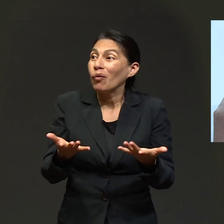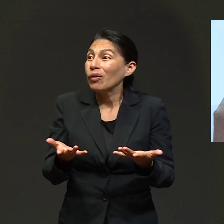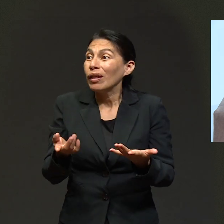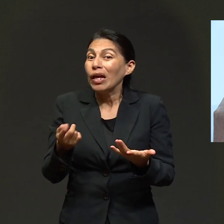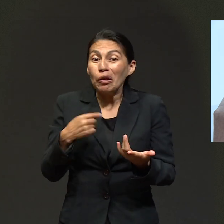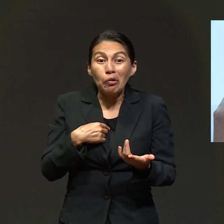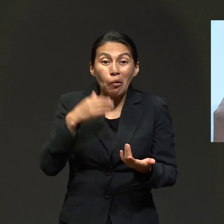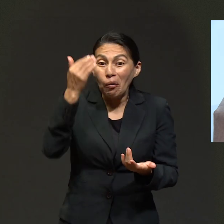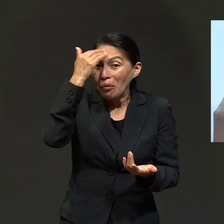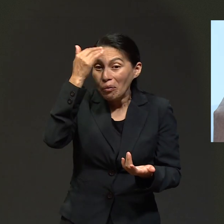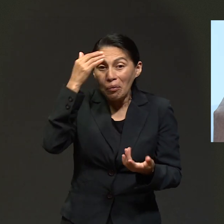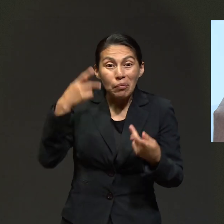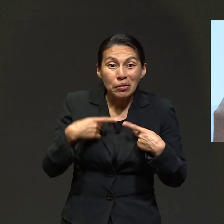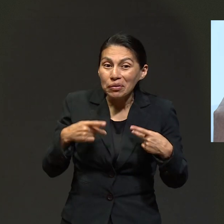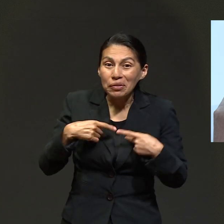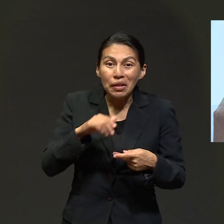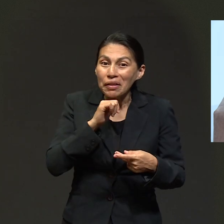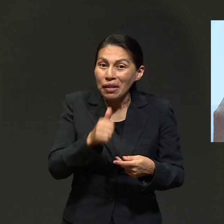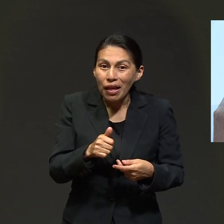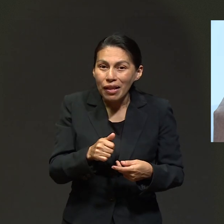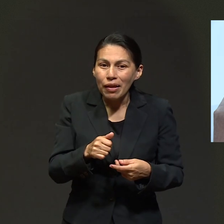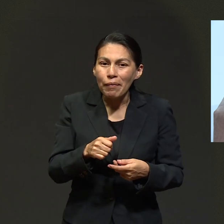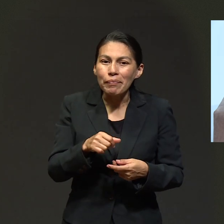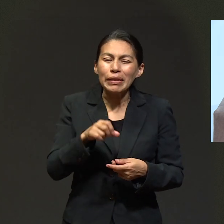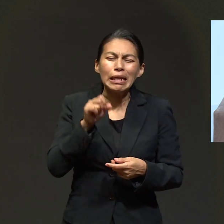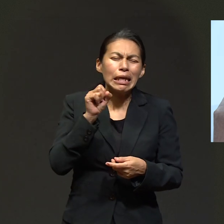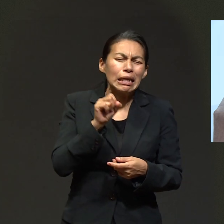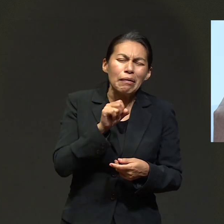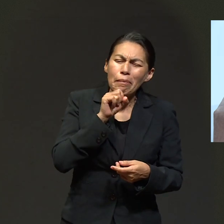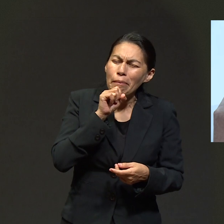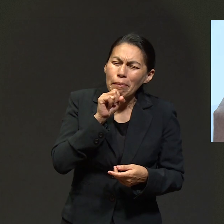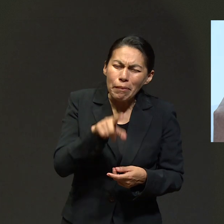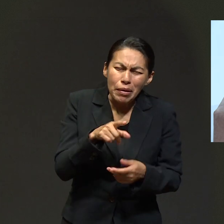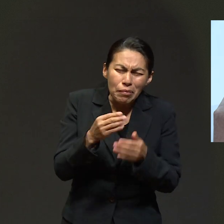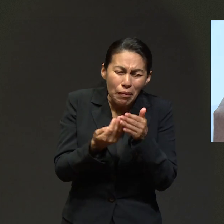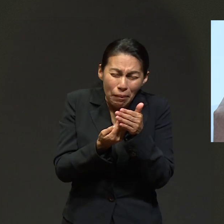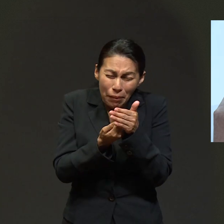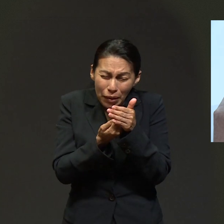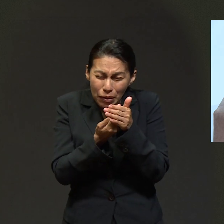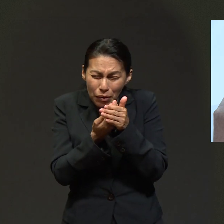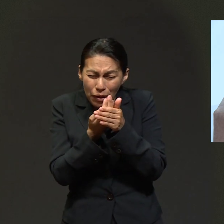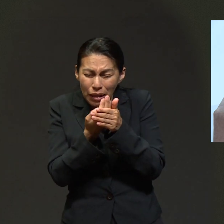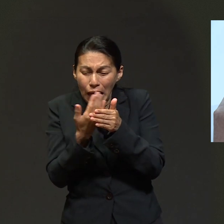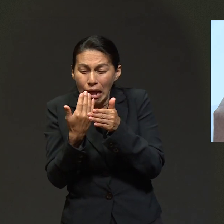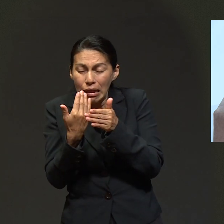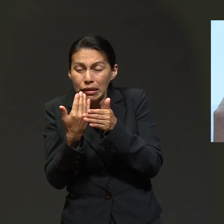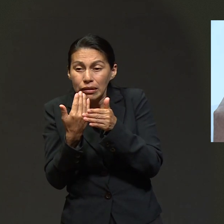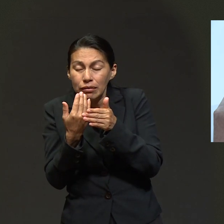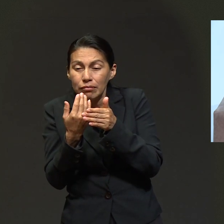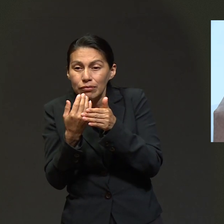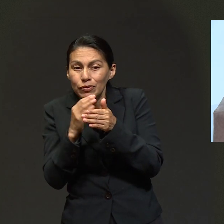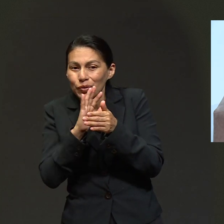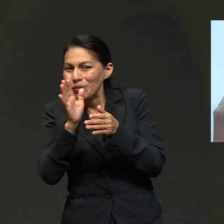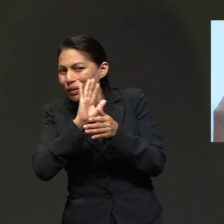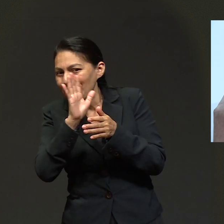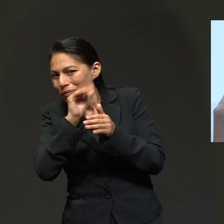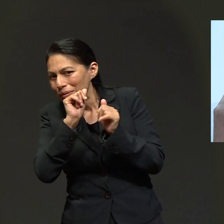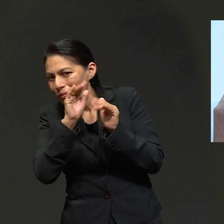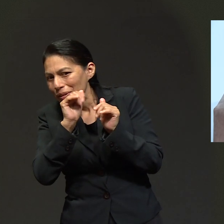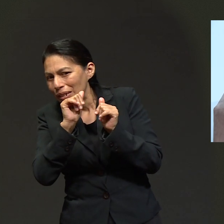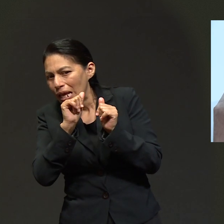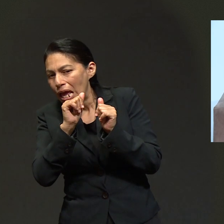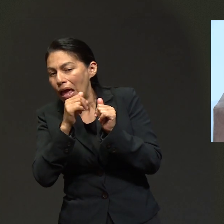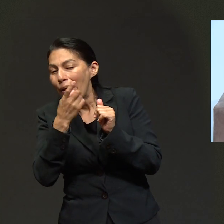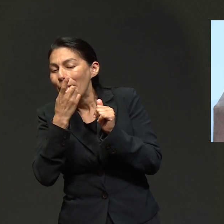Le digo, pues, ¿dónde? Si yo no conozco a nadie aquí. Afortunadamente, esa misma madrugada, al despedirme del pastor de esta